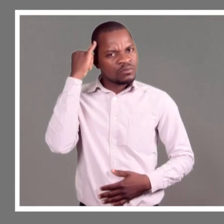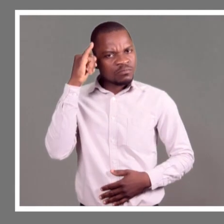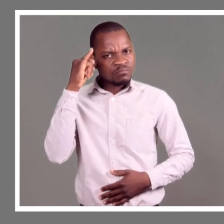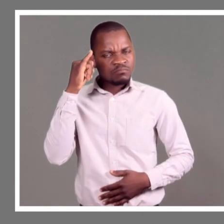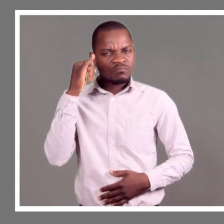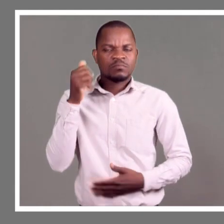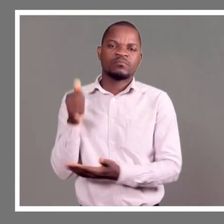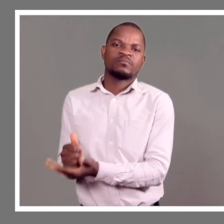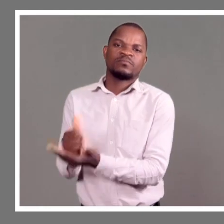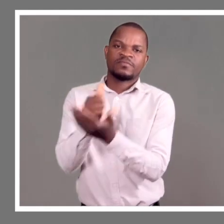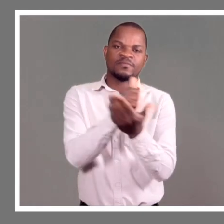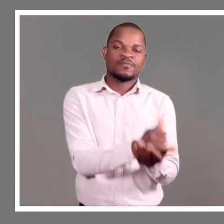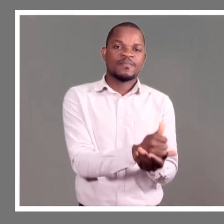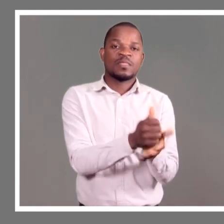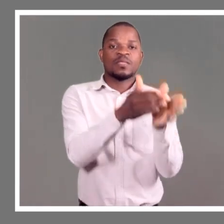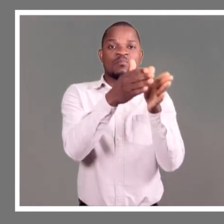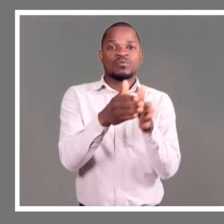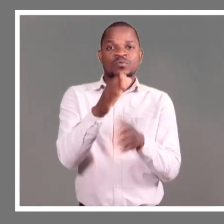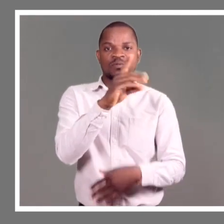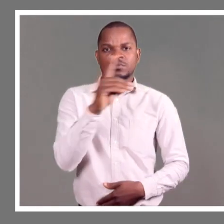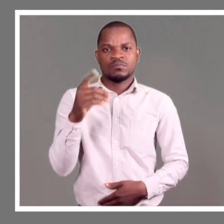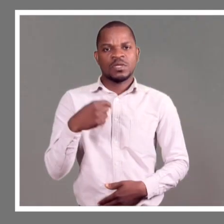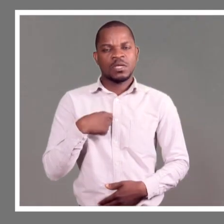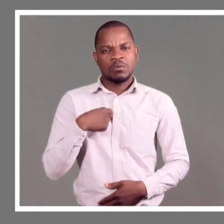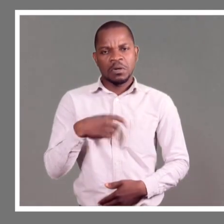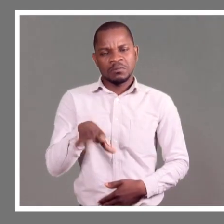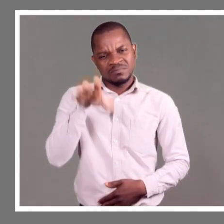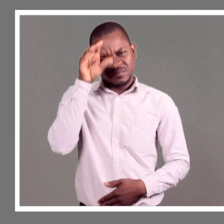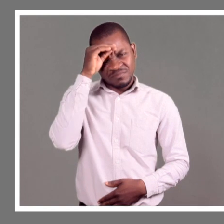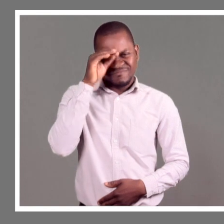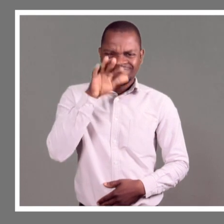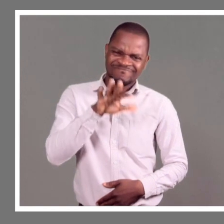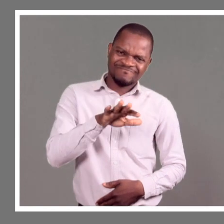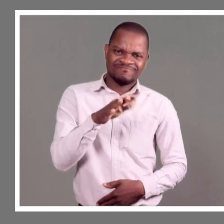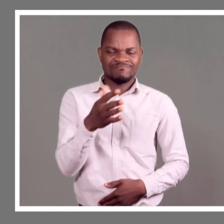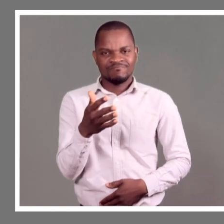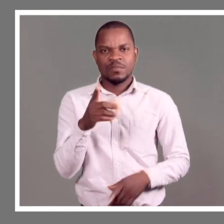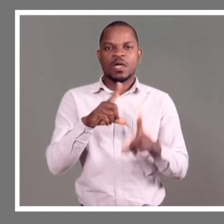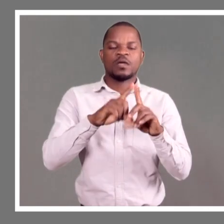língua de sinal. Então, eu posso explicar um pouco a pessoa para poder trabalhar comigo aqui.